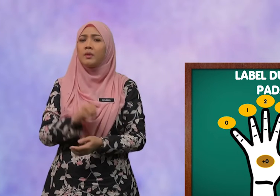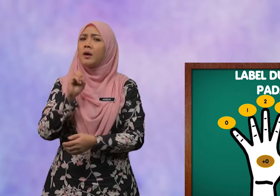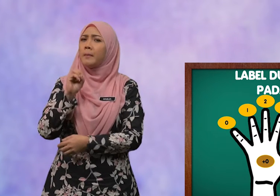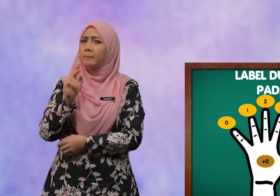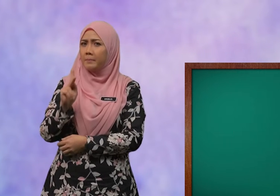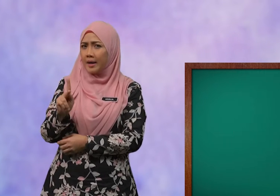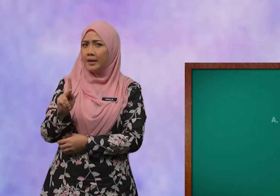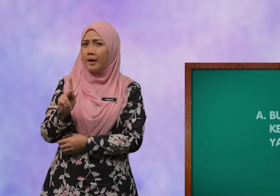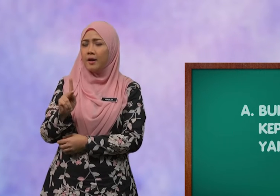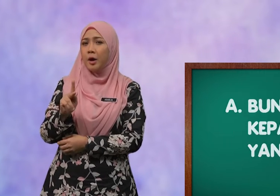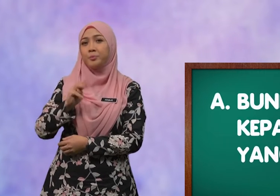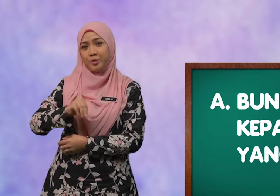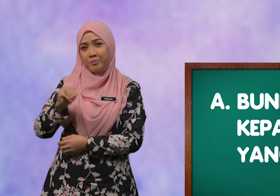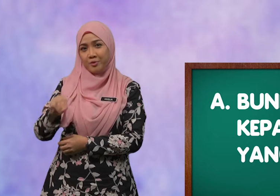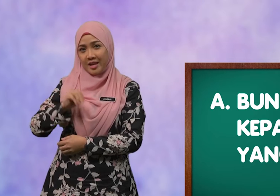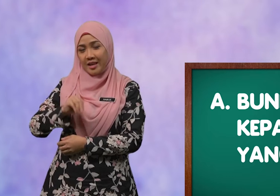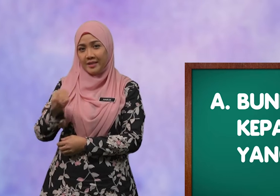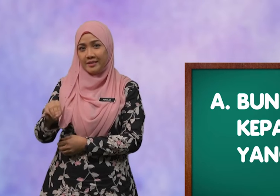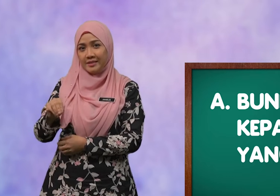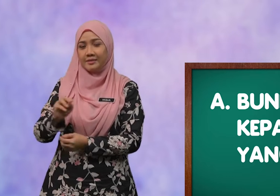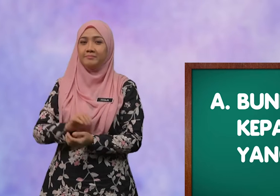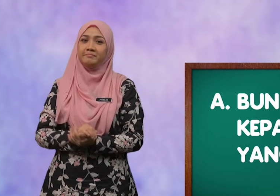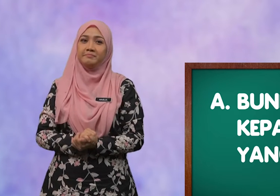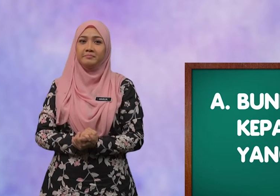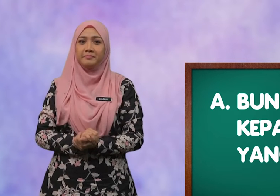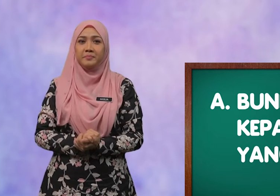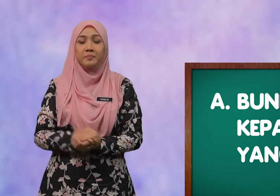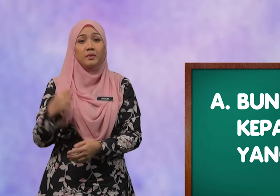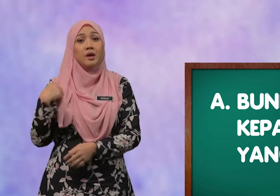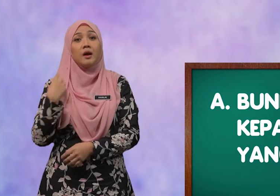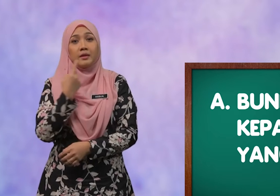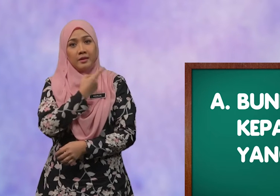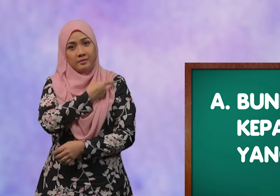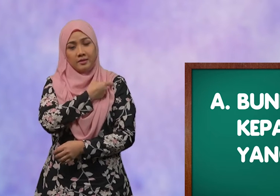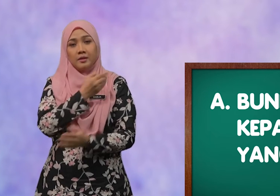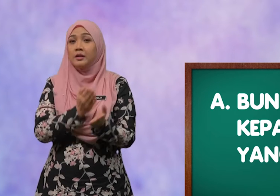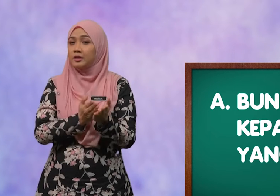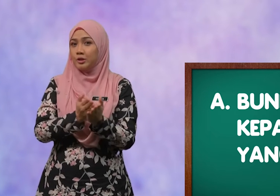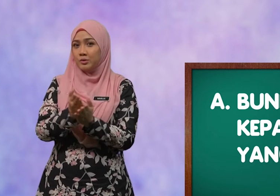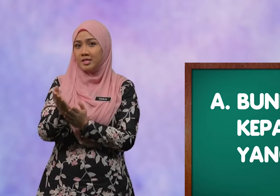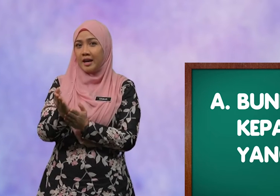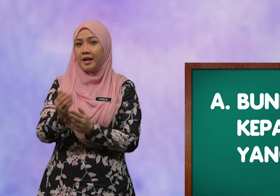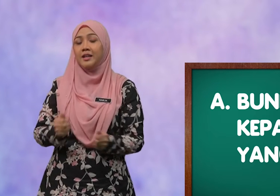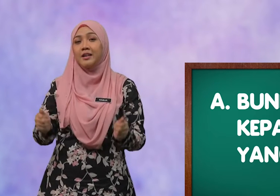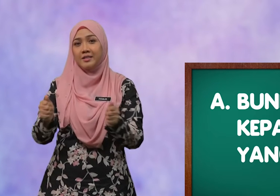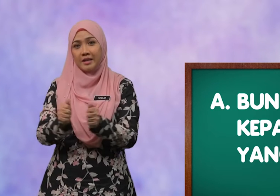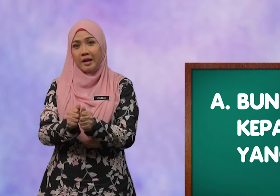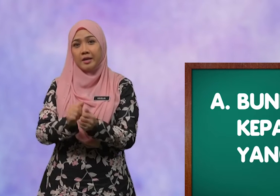Baiklah Murid-murid Kita Teruskan Dengan